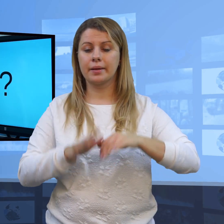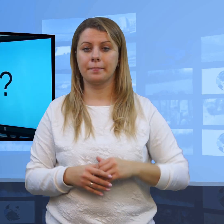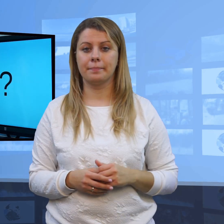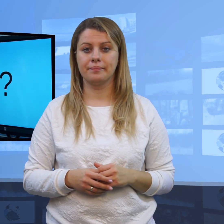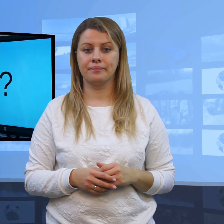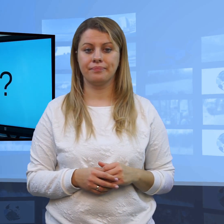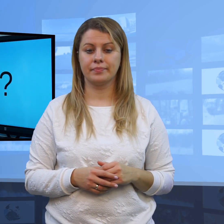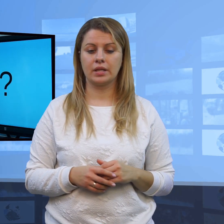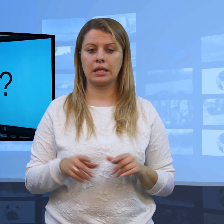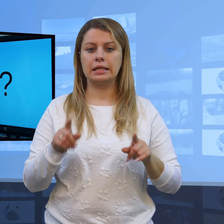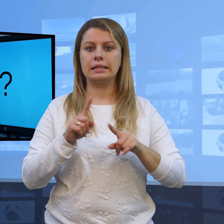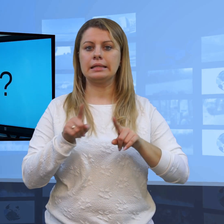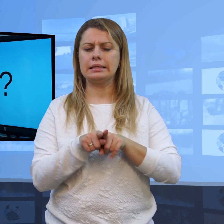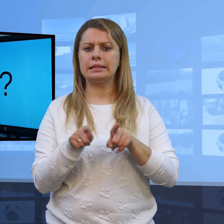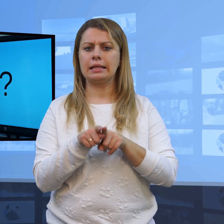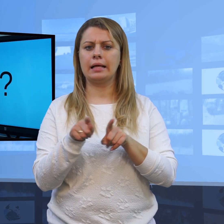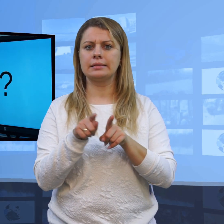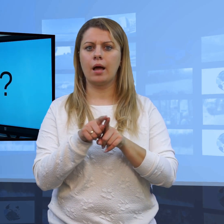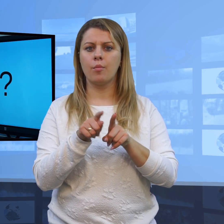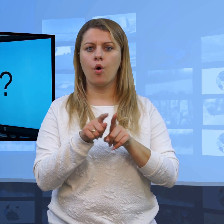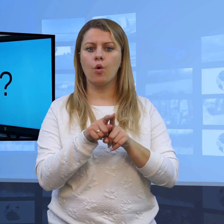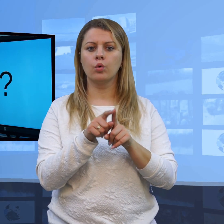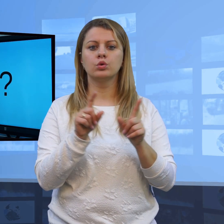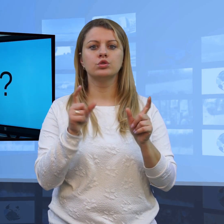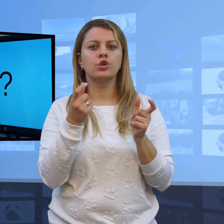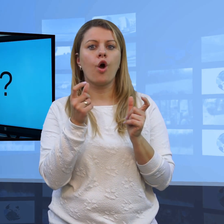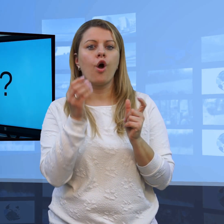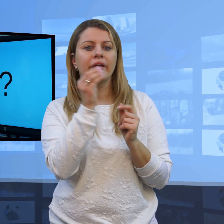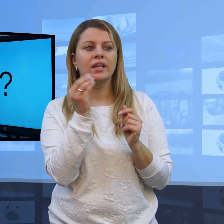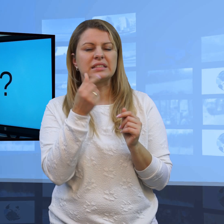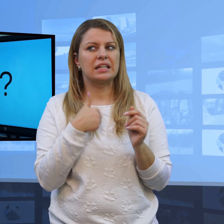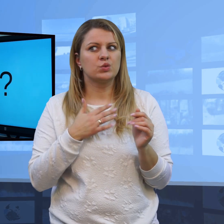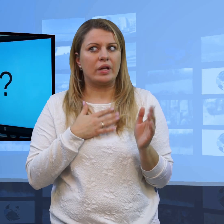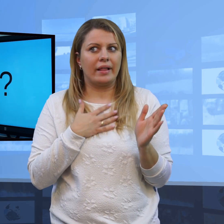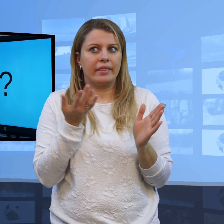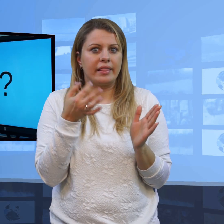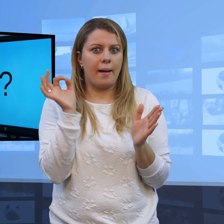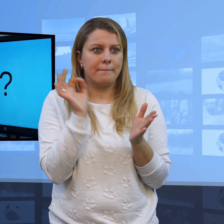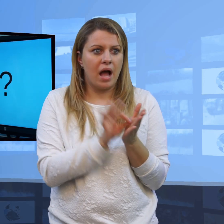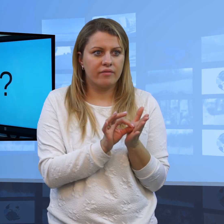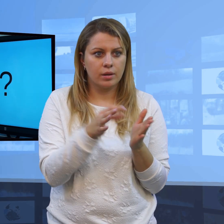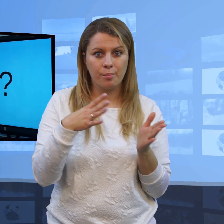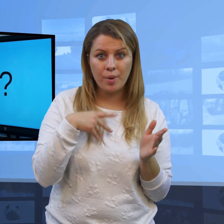Nie wolno też przekazywać informacji, których nie jesteś pewien. Jeżeli